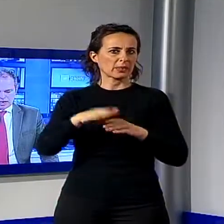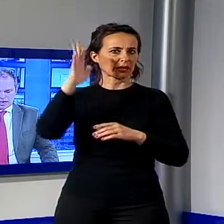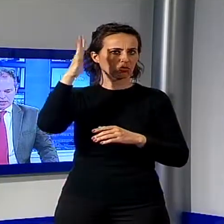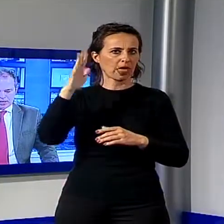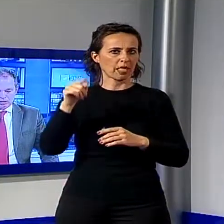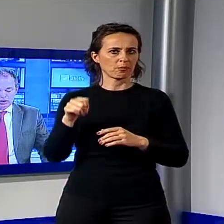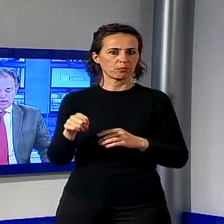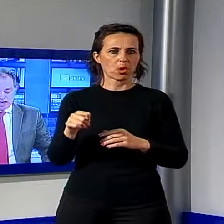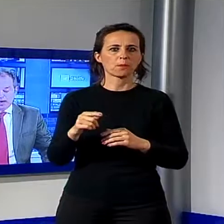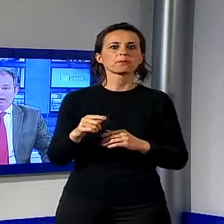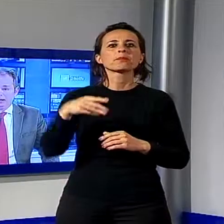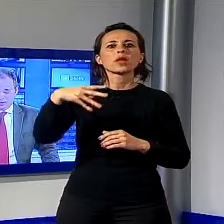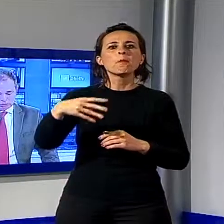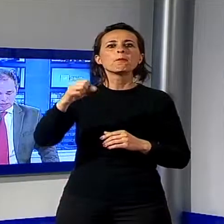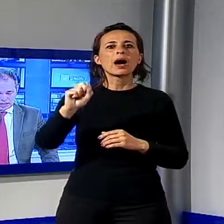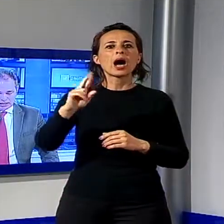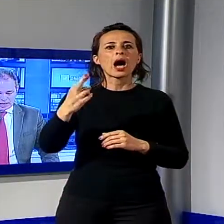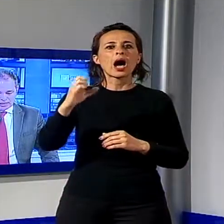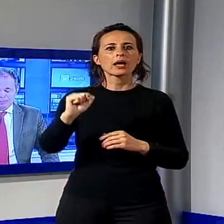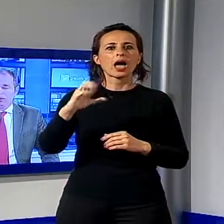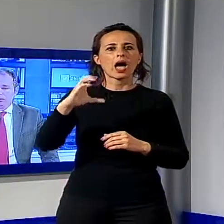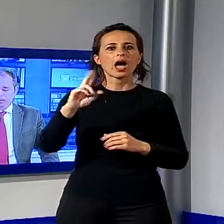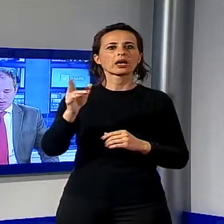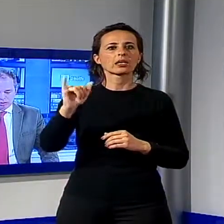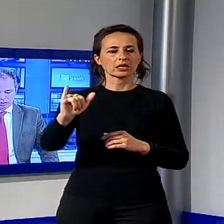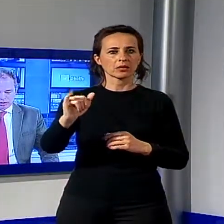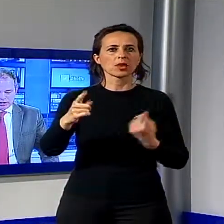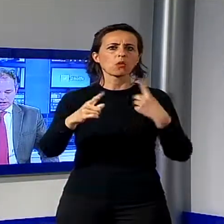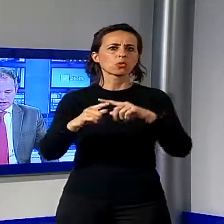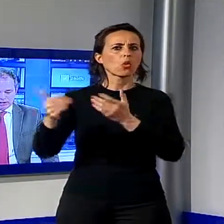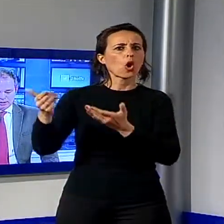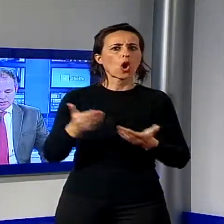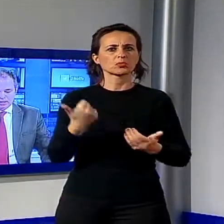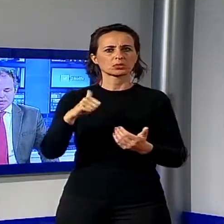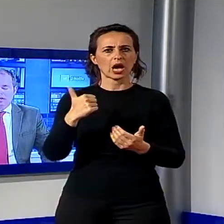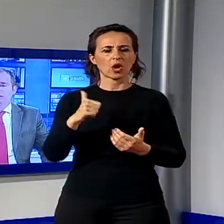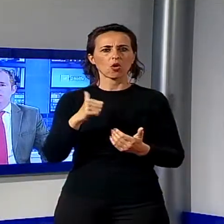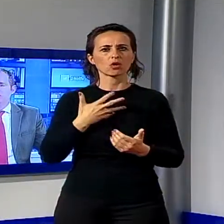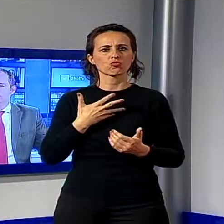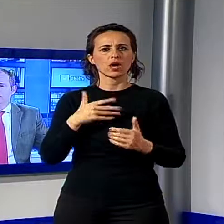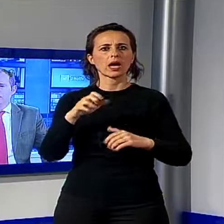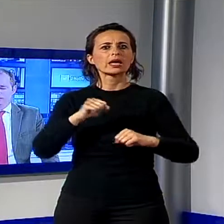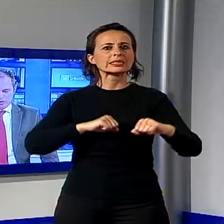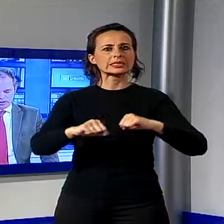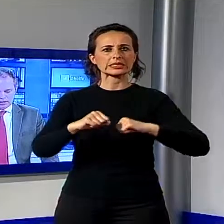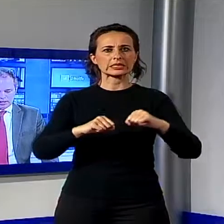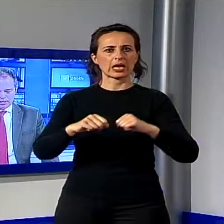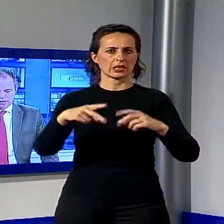Toscana e di tutta l'Italia. Poi ospiti in studio il dirigente della protezione civile della provincia di Lucca, Riccardo